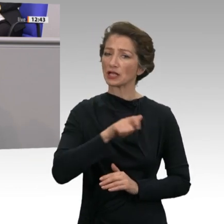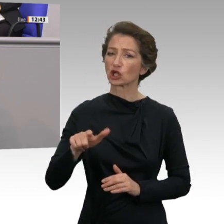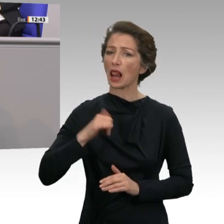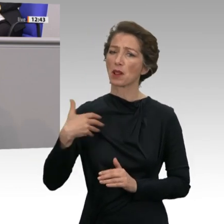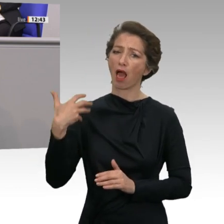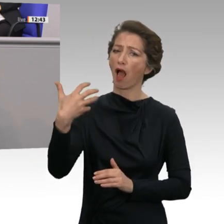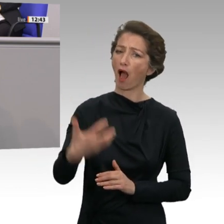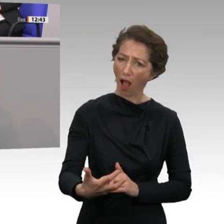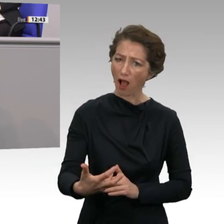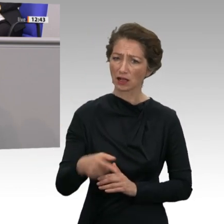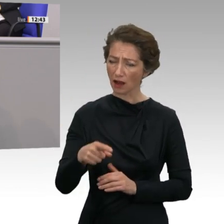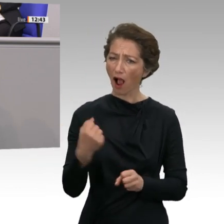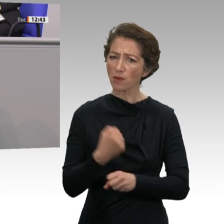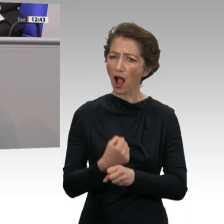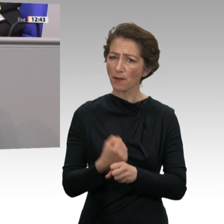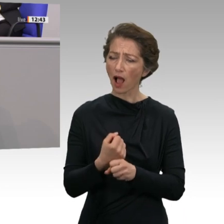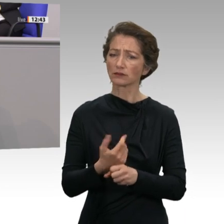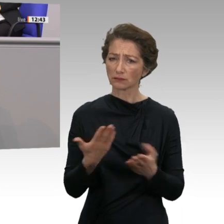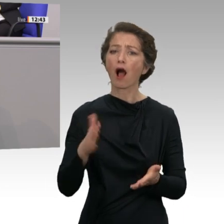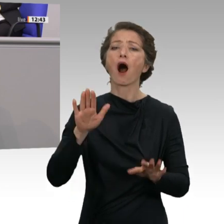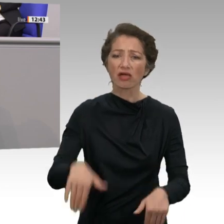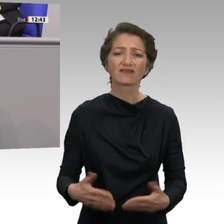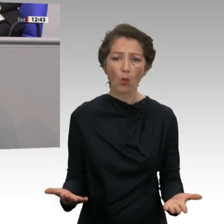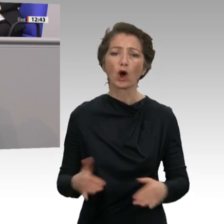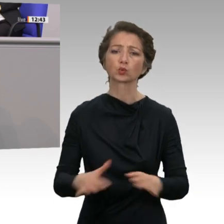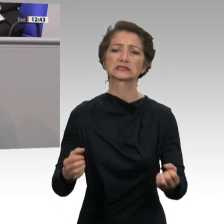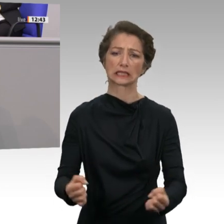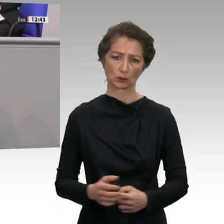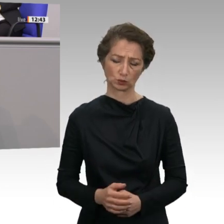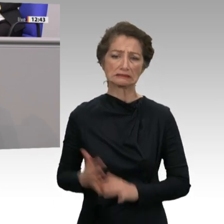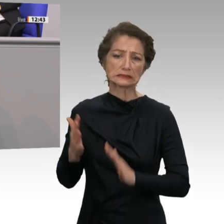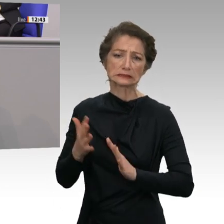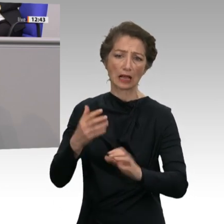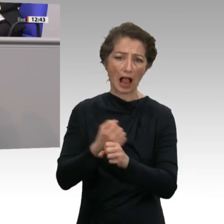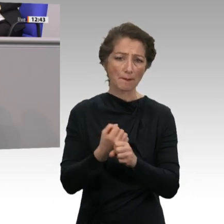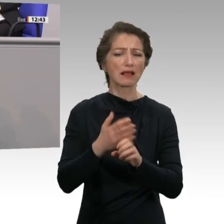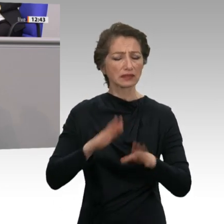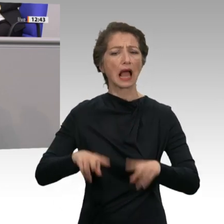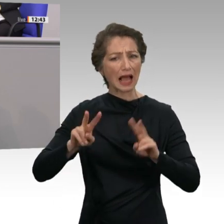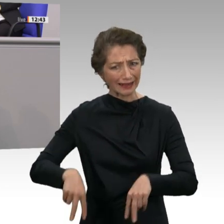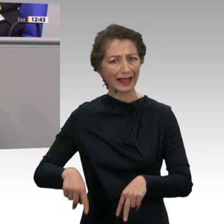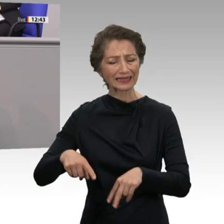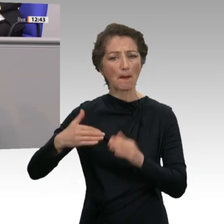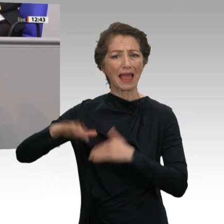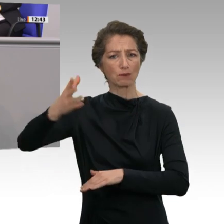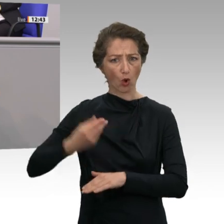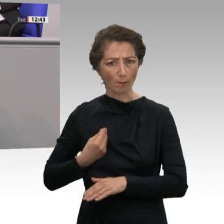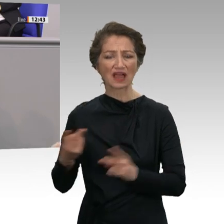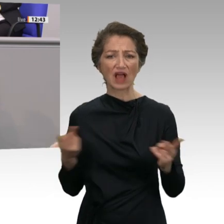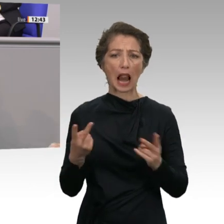in der Grundsicherung. Jemand, der jahrzehntelang gearbeitet hat, hat das Recht, mehr zu bekommen als jemand, der nicht gearbeitet hat. Das ist